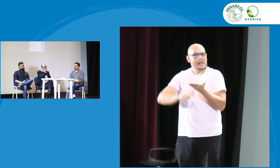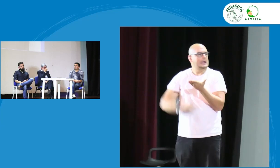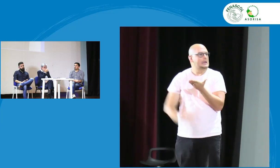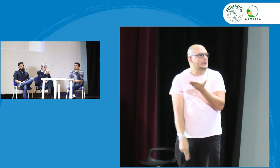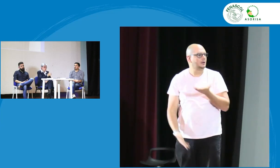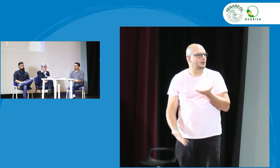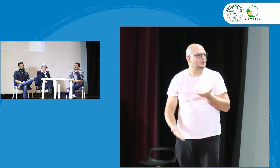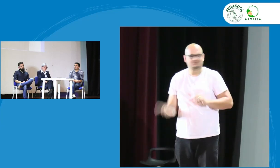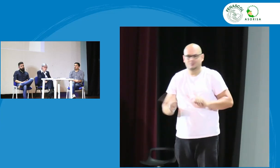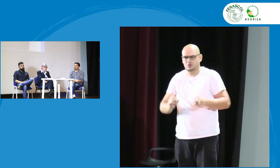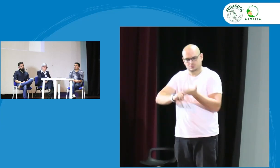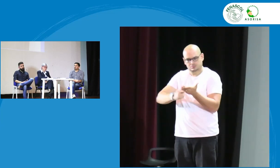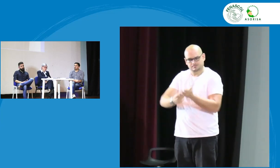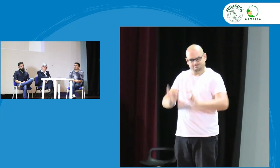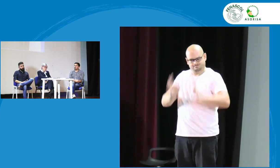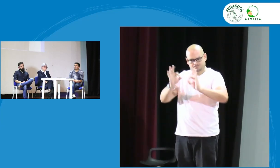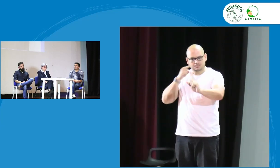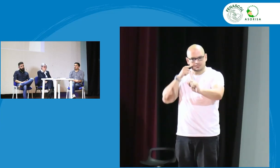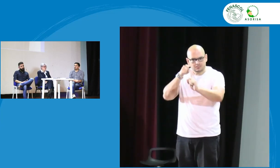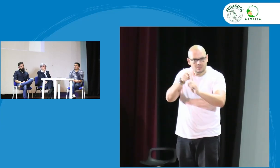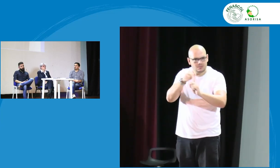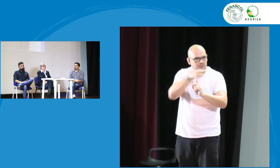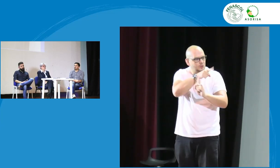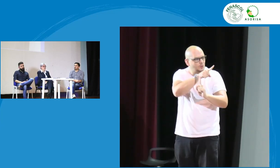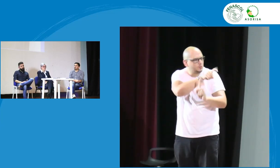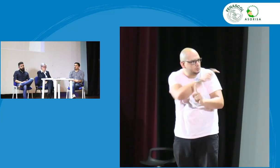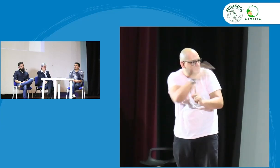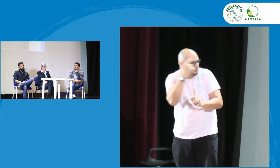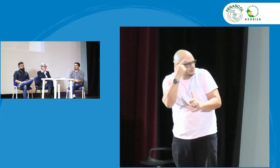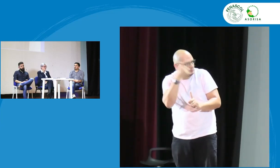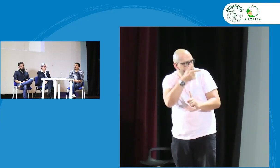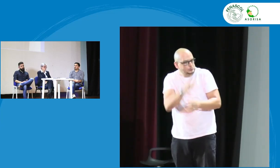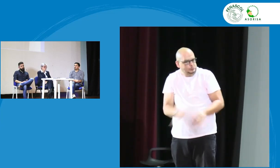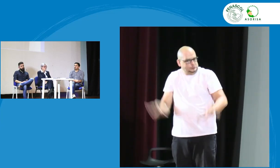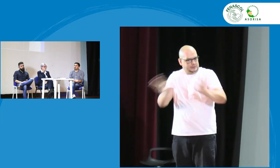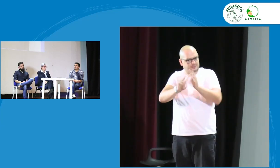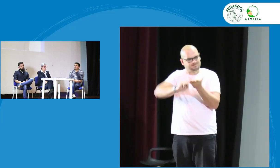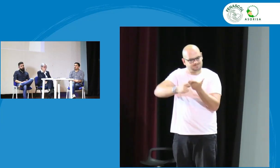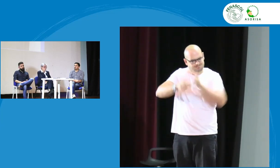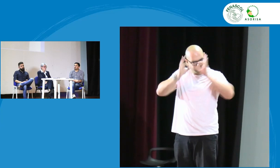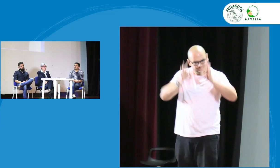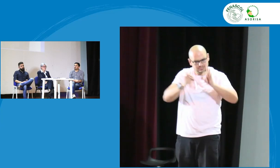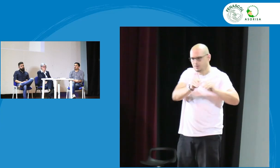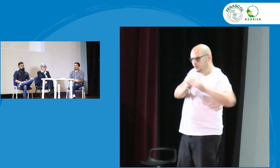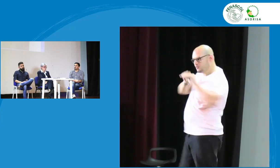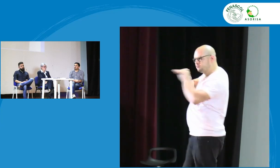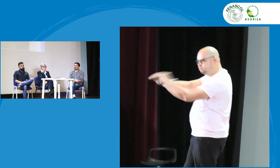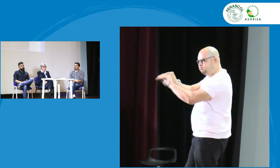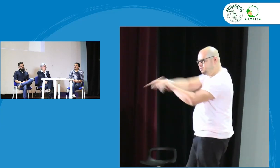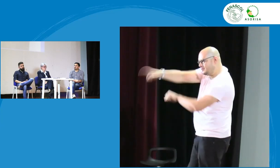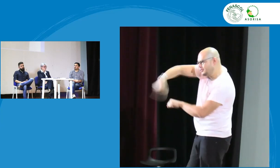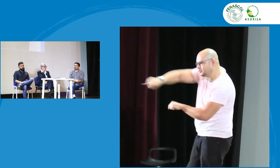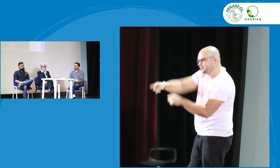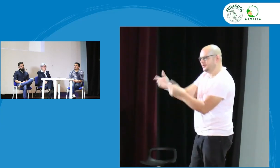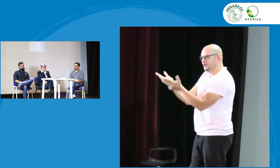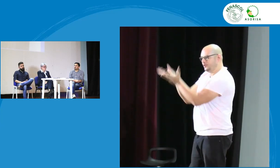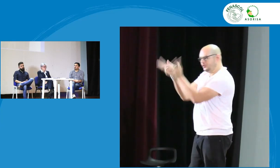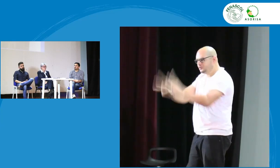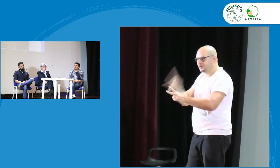se piensen en maestrías para que pensemos en buenos servicios de interpretación. En relación a la